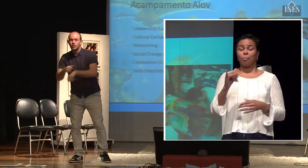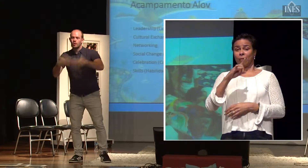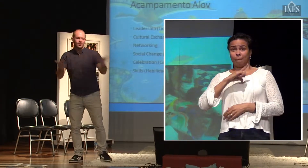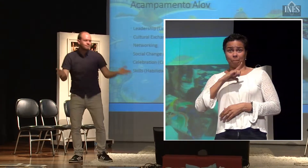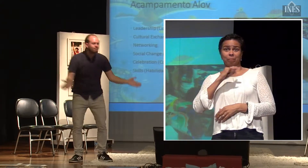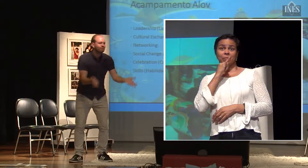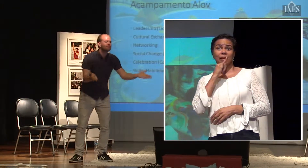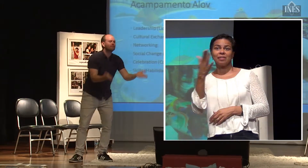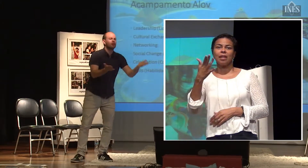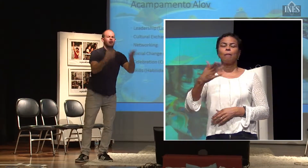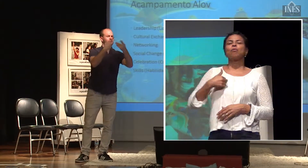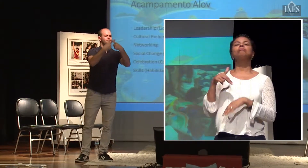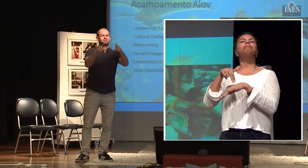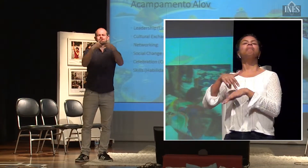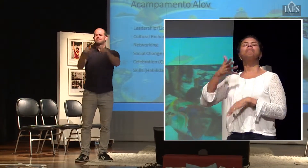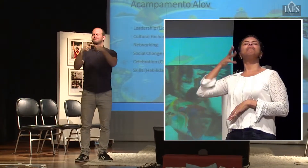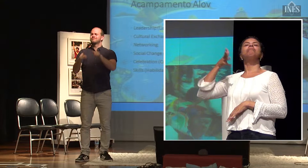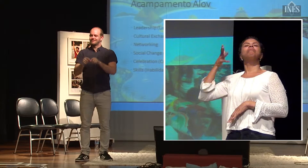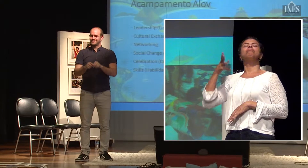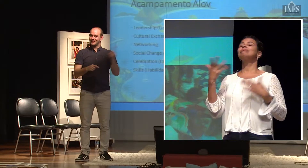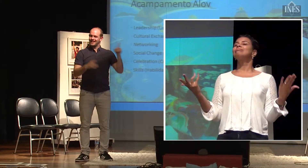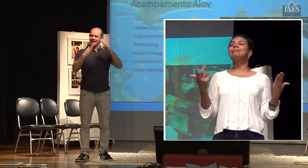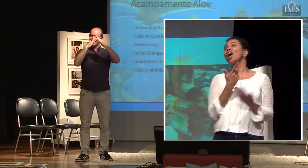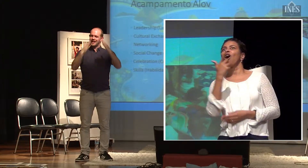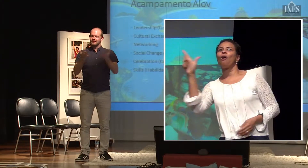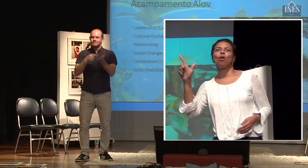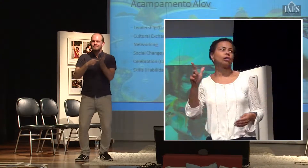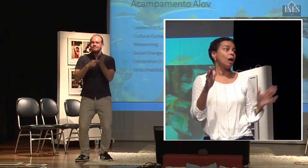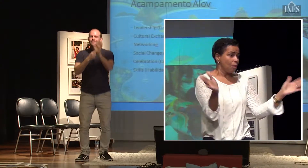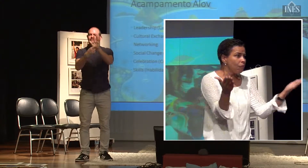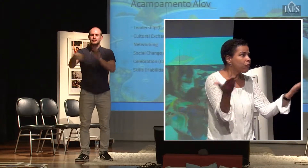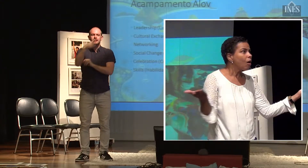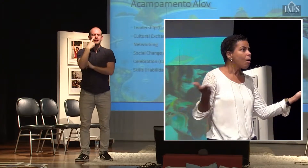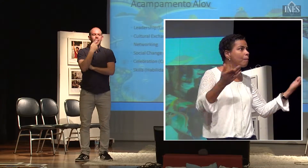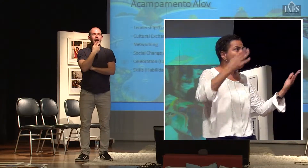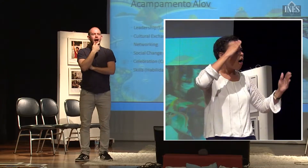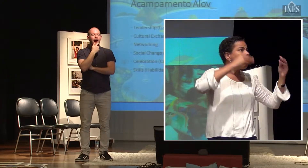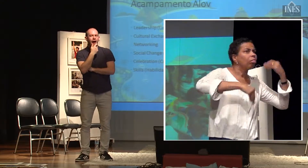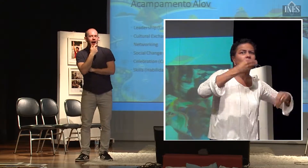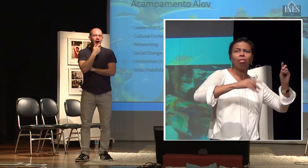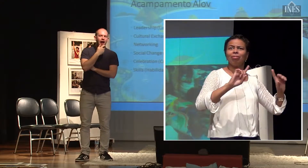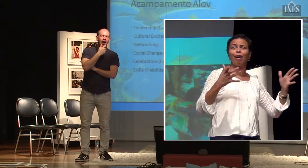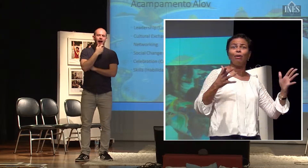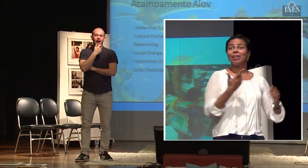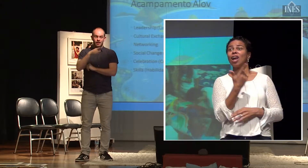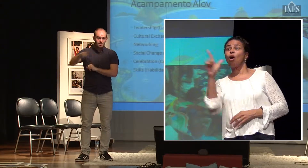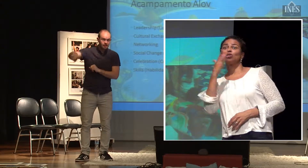mais palestrar, ensinar coisas. Tem aquela liderança que vai dar força para a galera poder fazer alguma coisa. Tem uma liderança que é mais isso, é mais